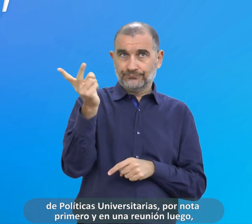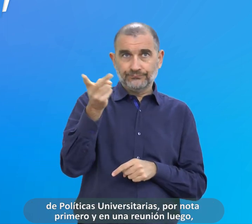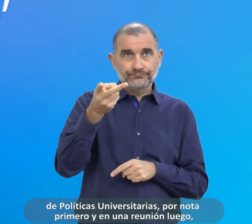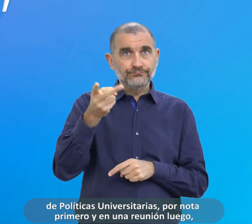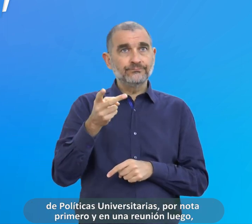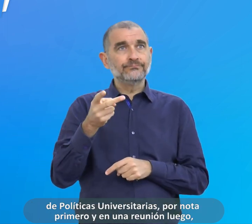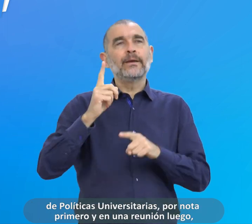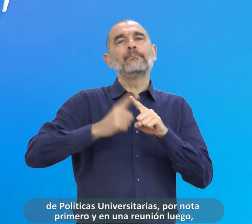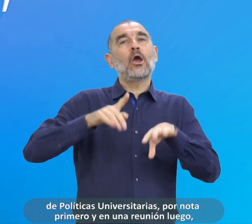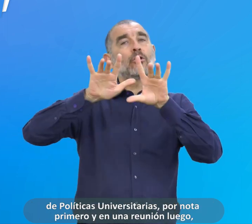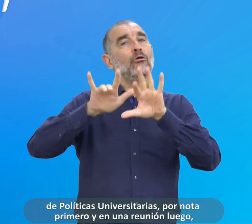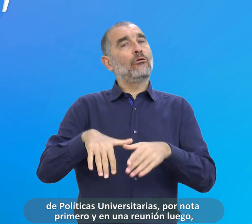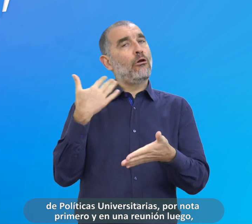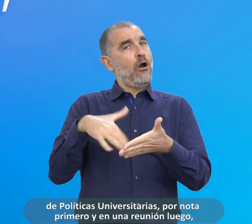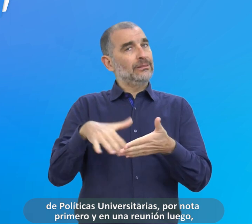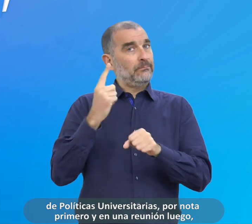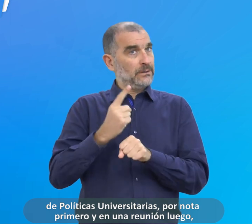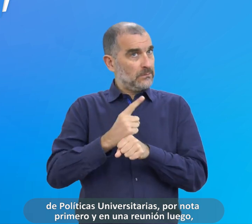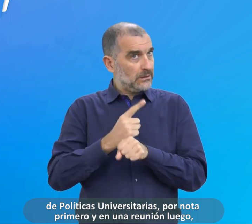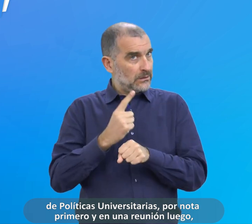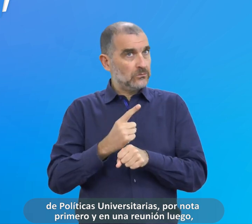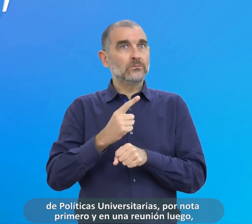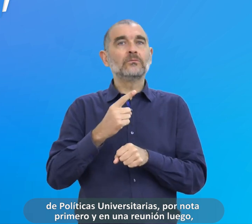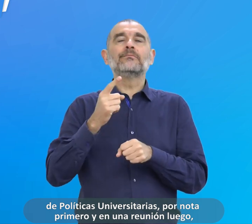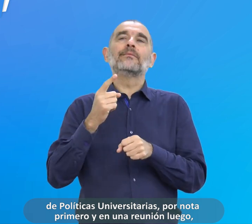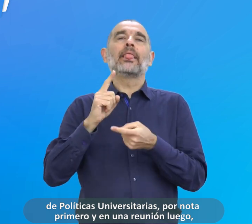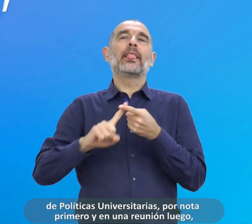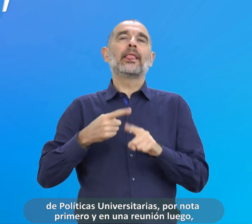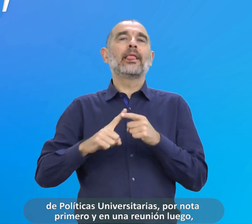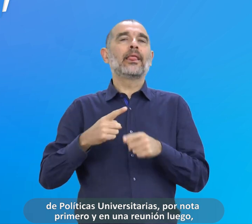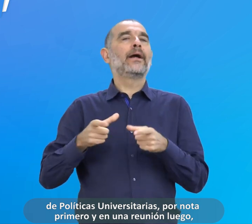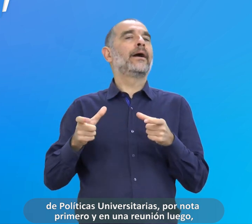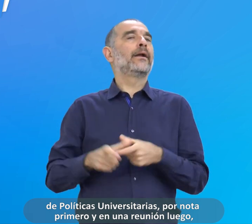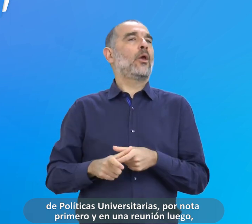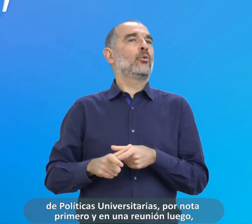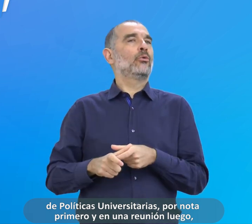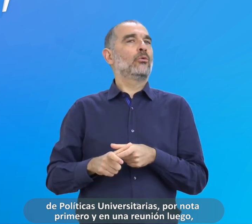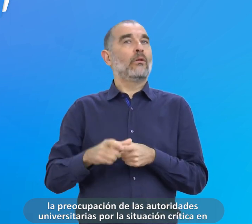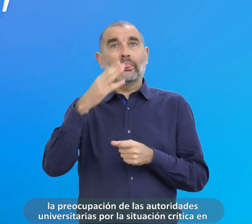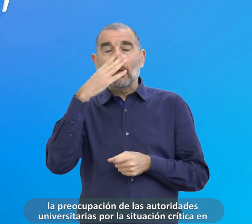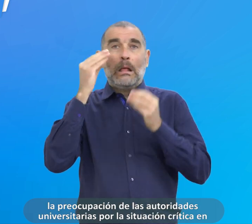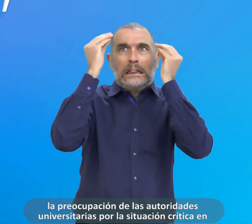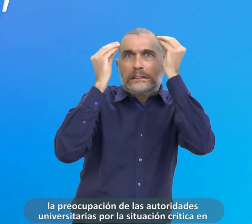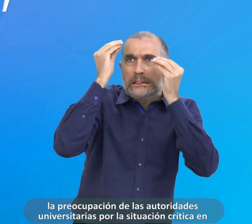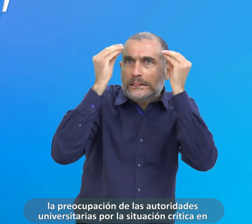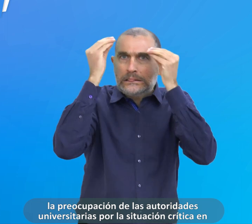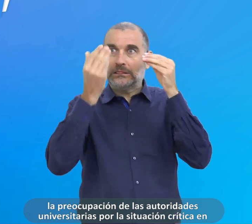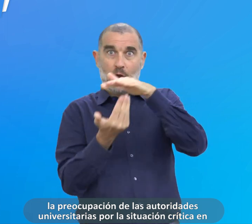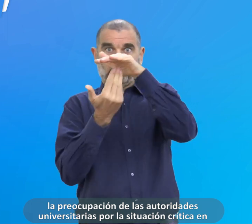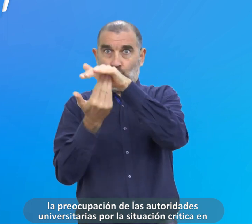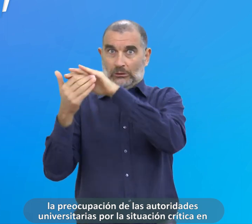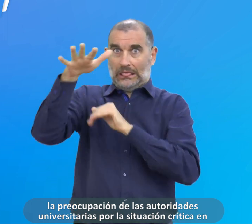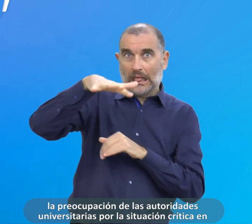Universitarias por nota primero y en una reunión luego la